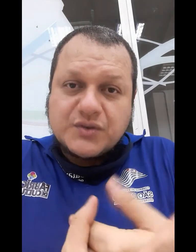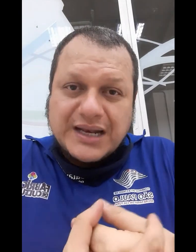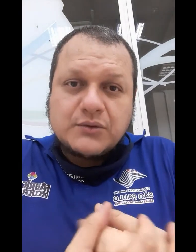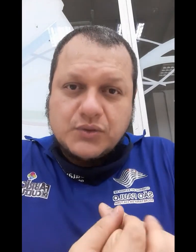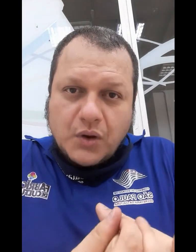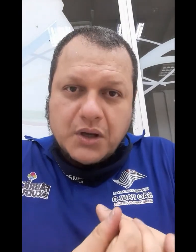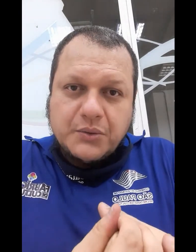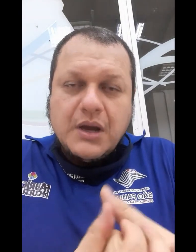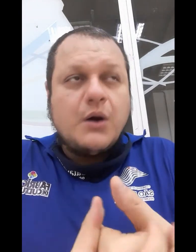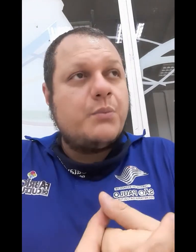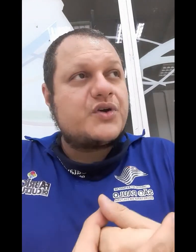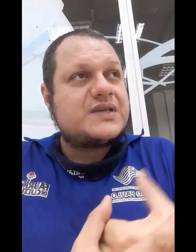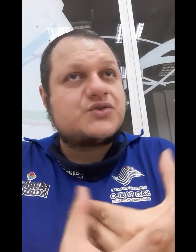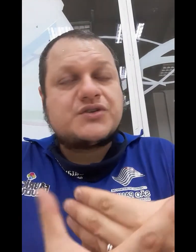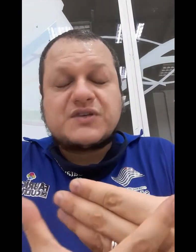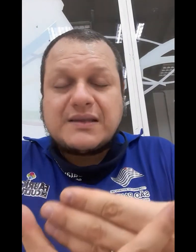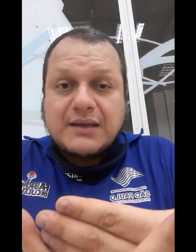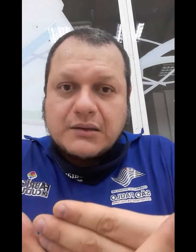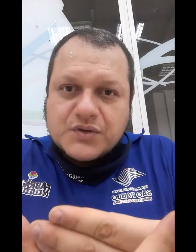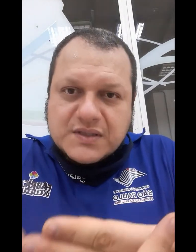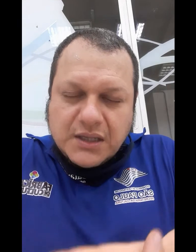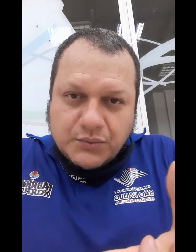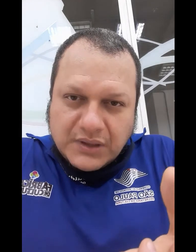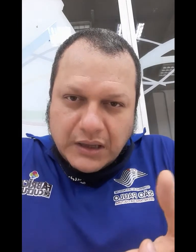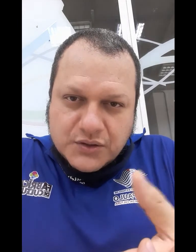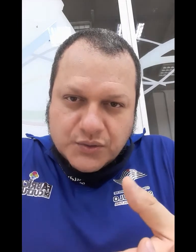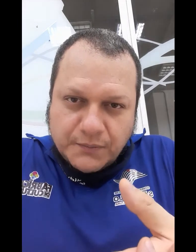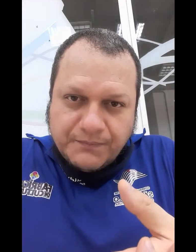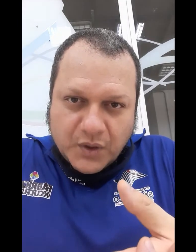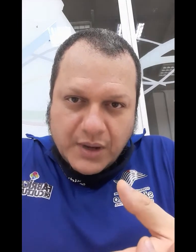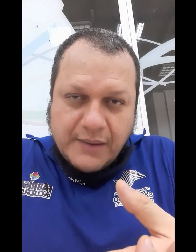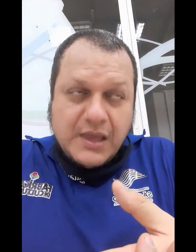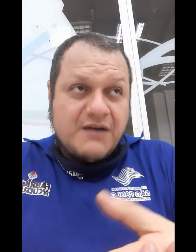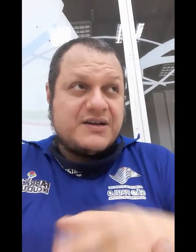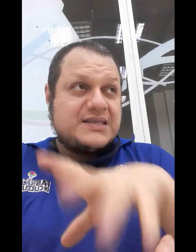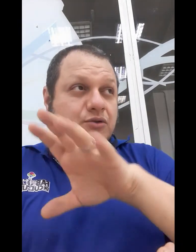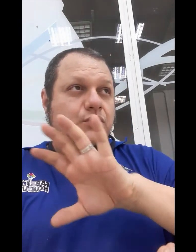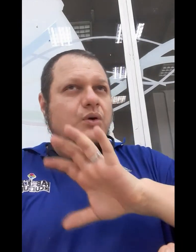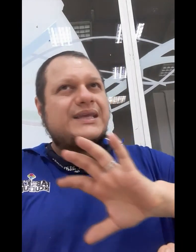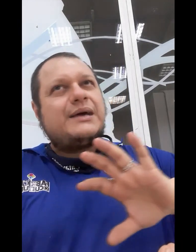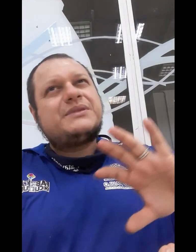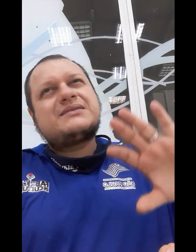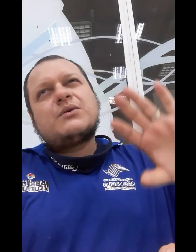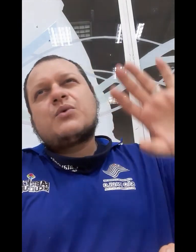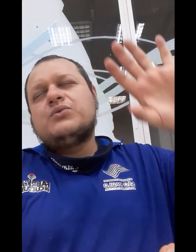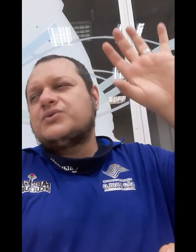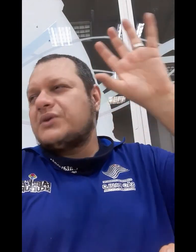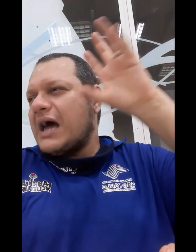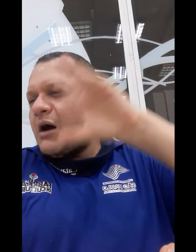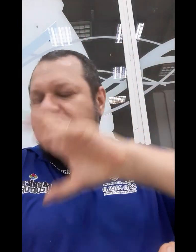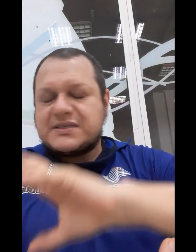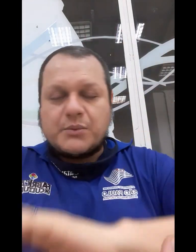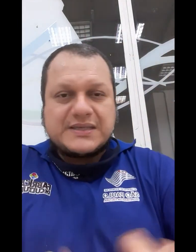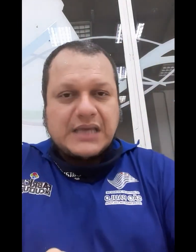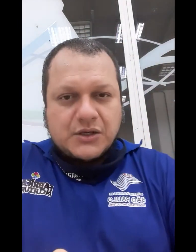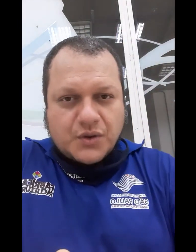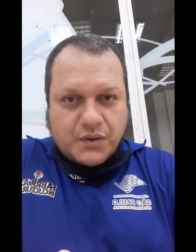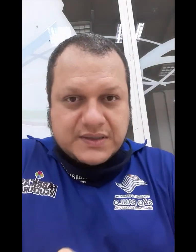tradutório, o processo de você traduzir um texto, não é? Fazer toda adaptação cultural, fazer uma série de coisas